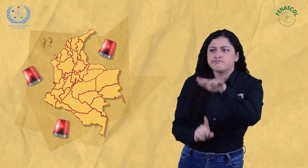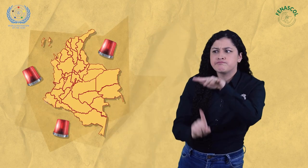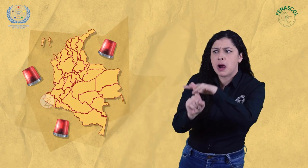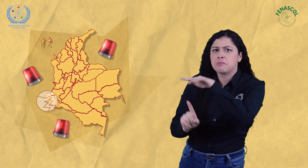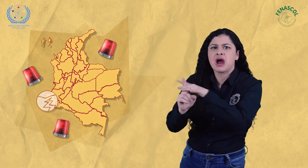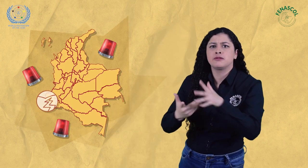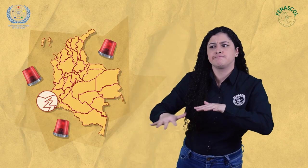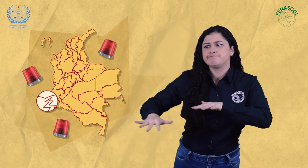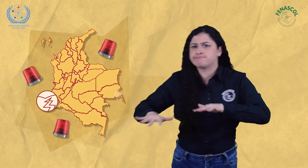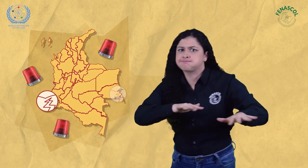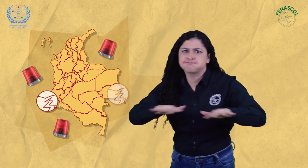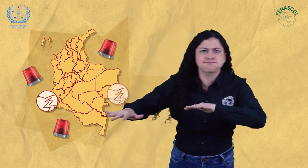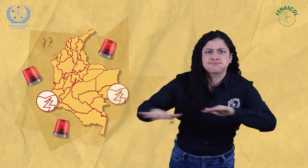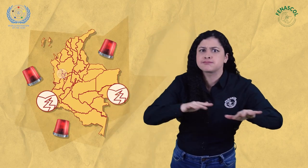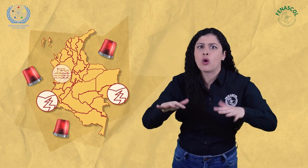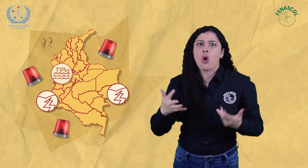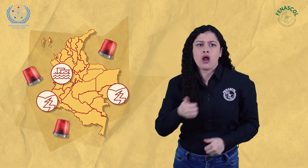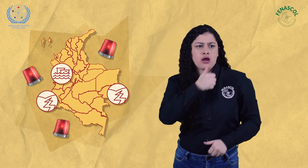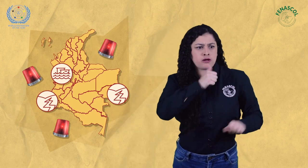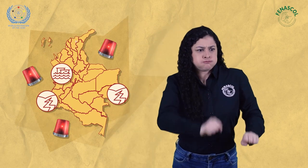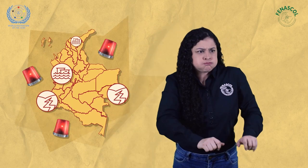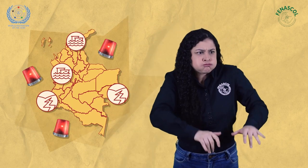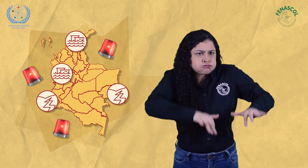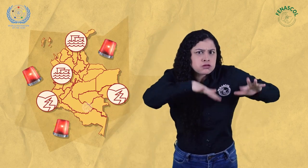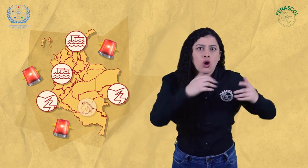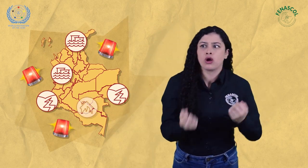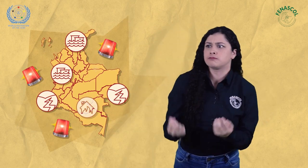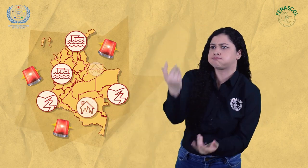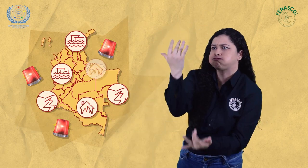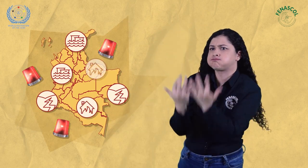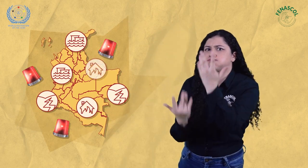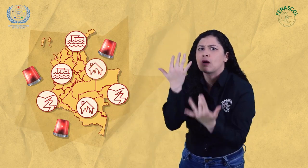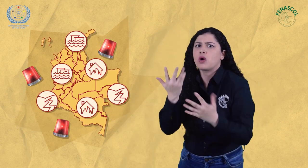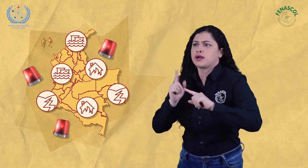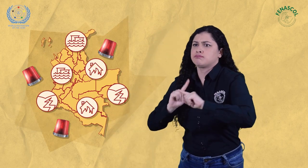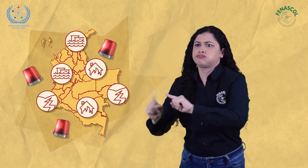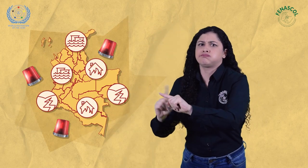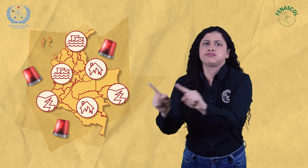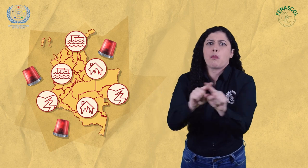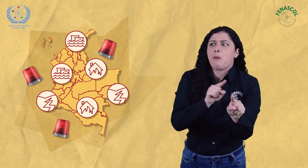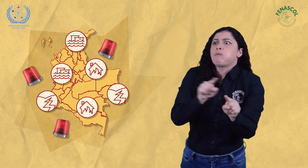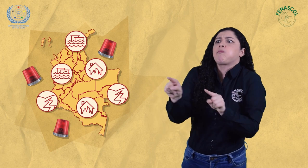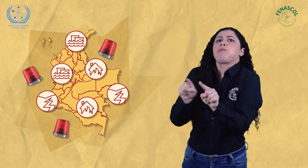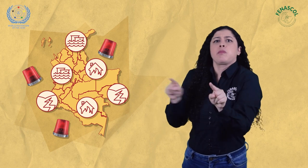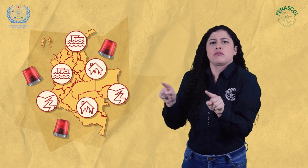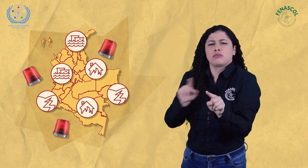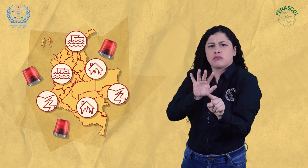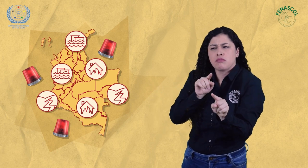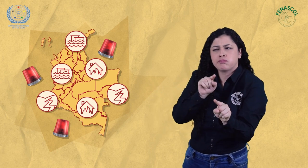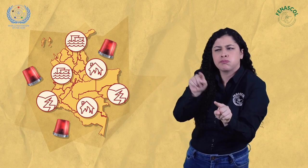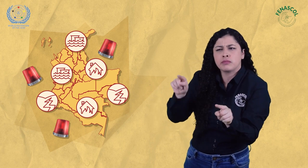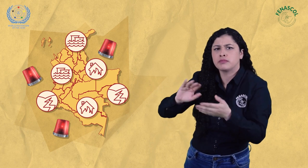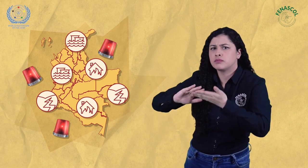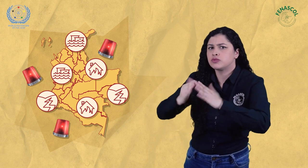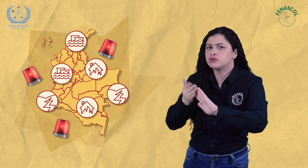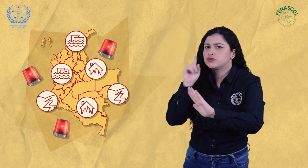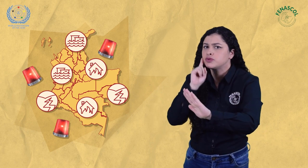como terremotos, inundaciones, incendios y demás momentos en donde también las personas